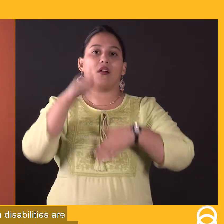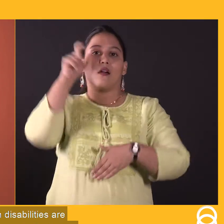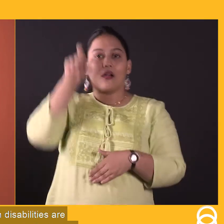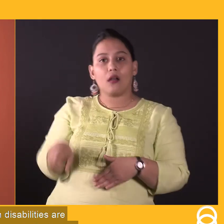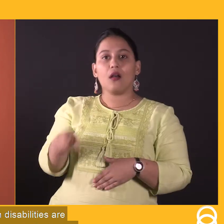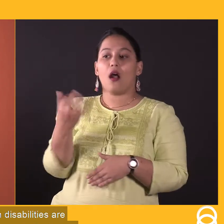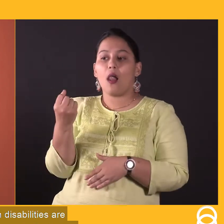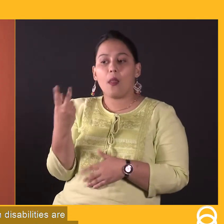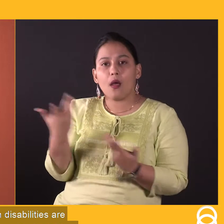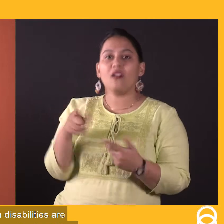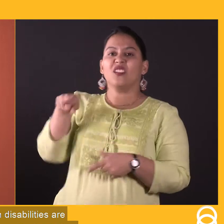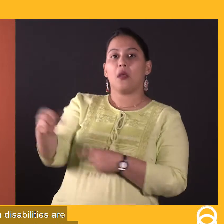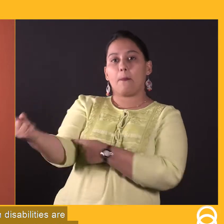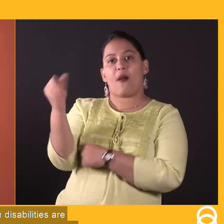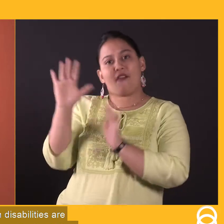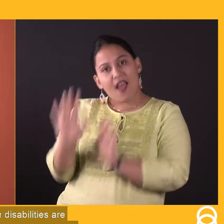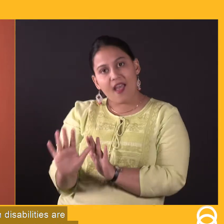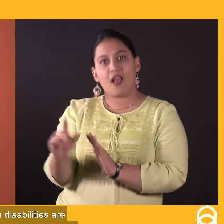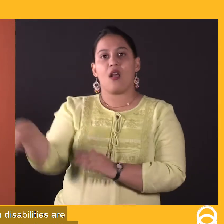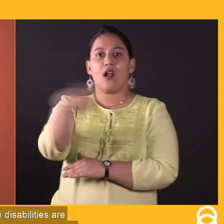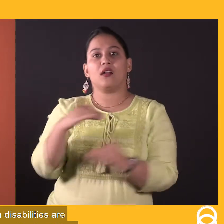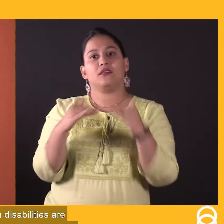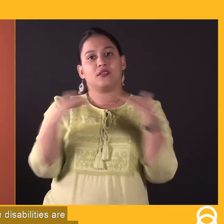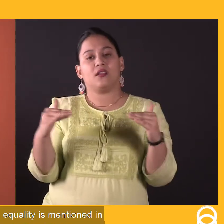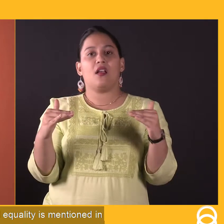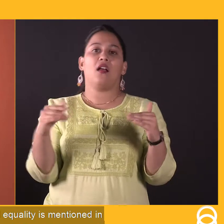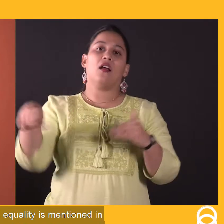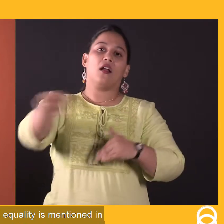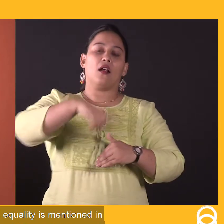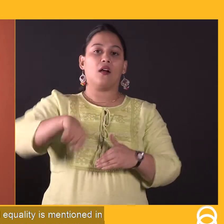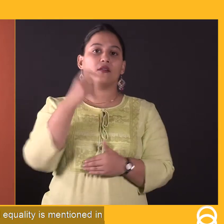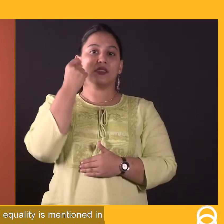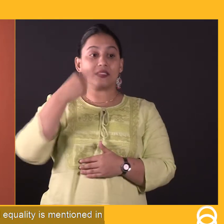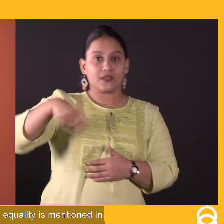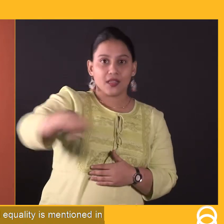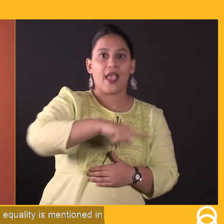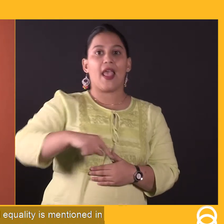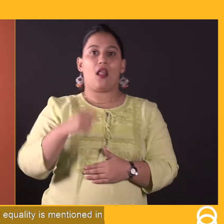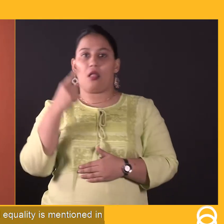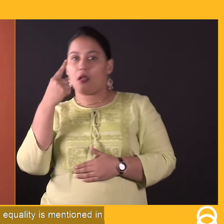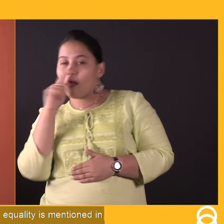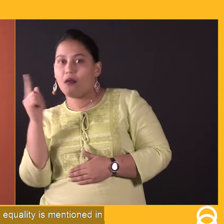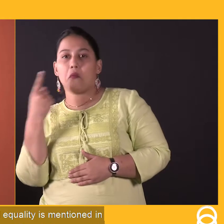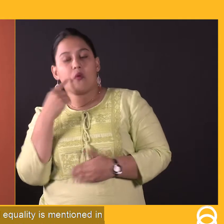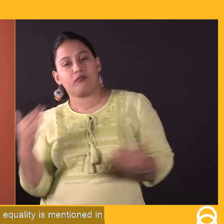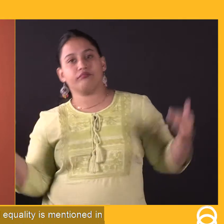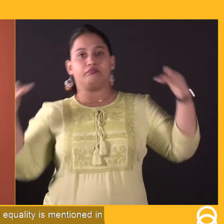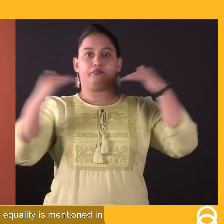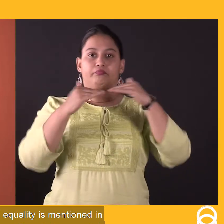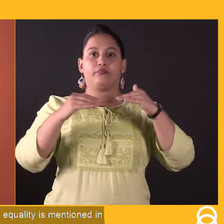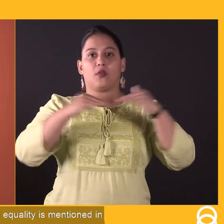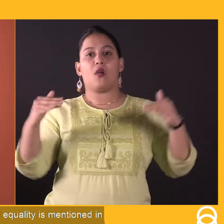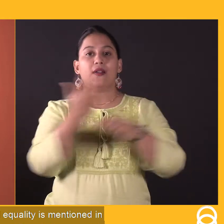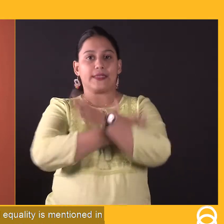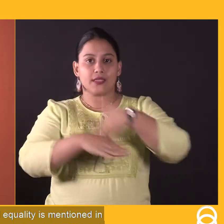विकलांग महिलाओं के अधिकार भी विकलांगता पे अधिकार हैं. और सम्मान के साथ, समानता के साथ,